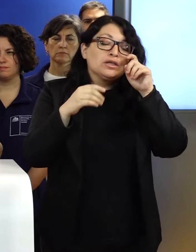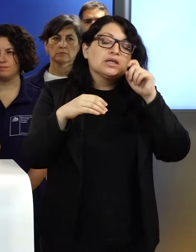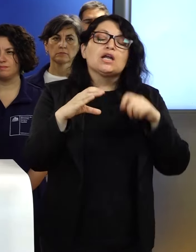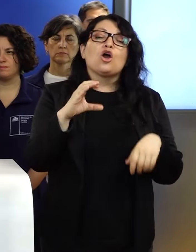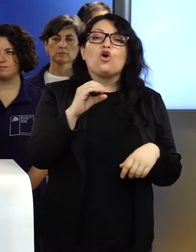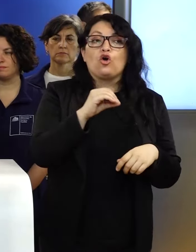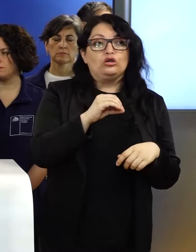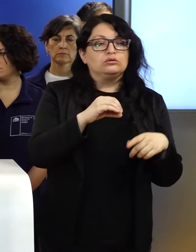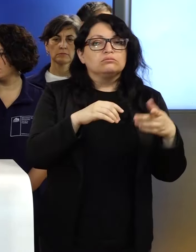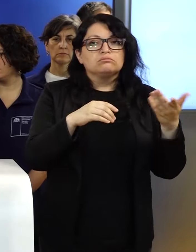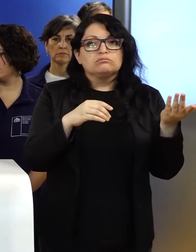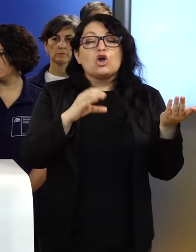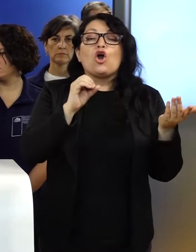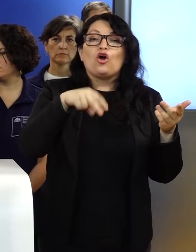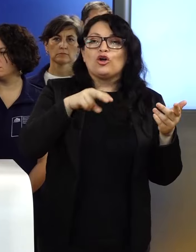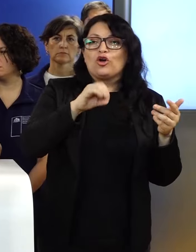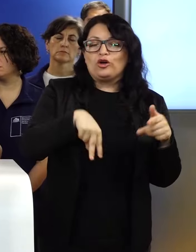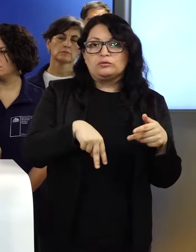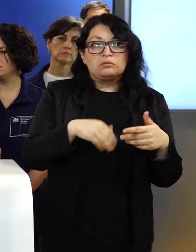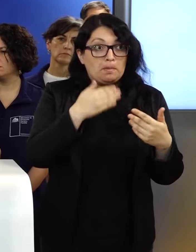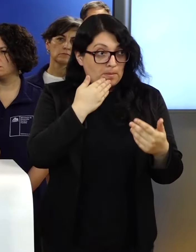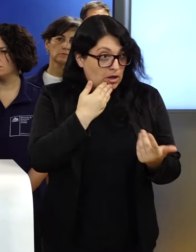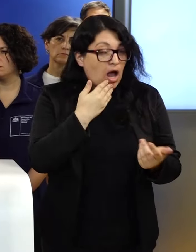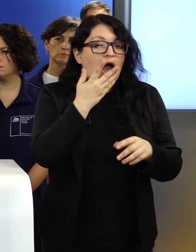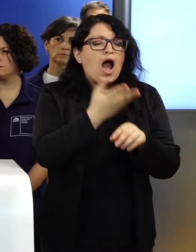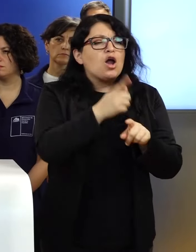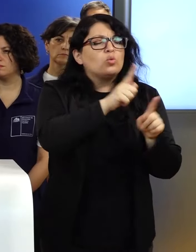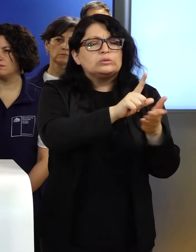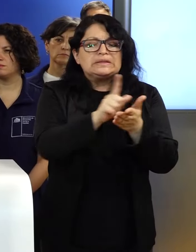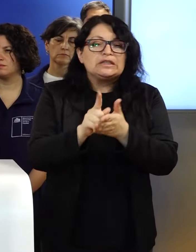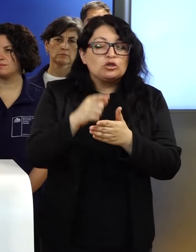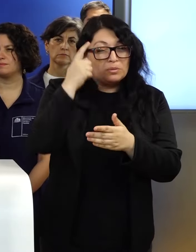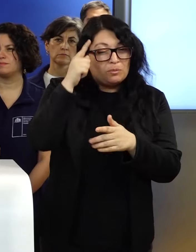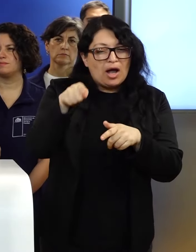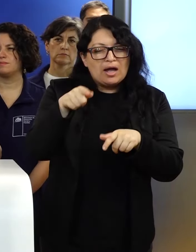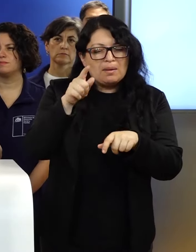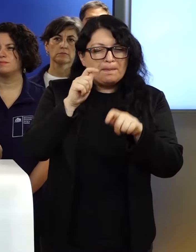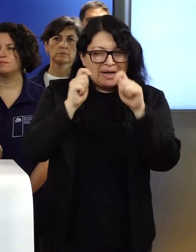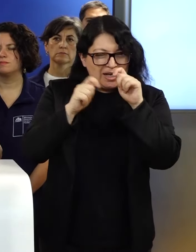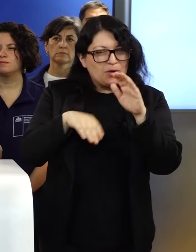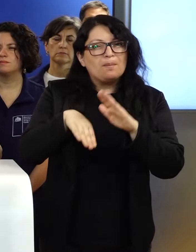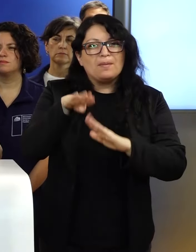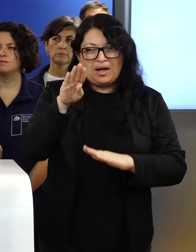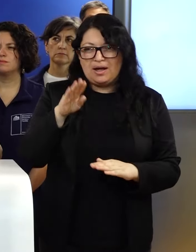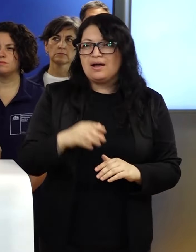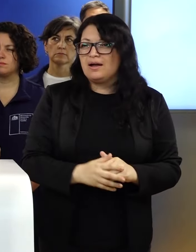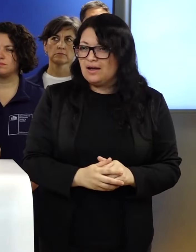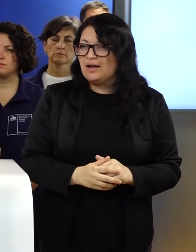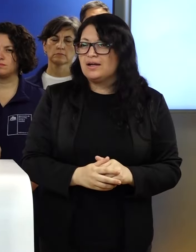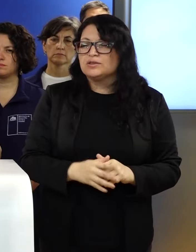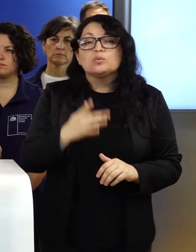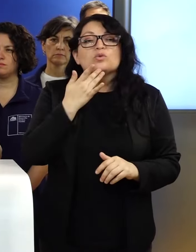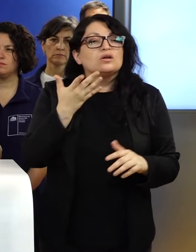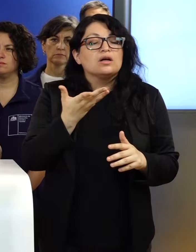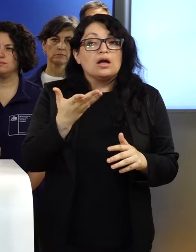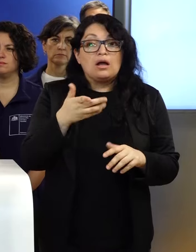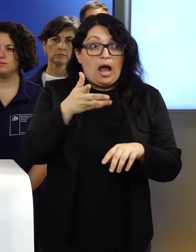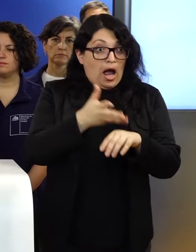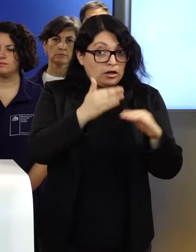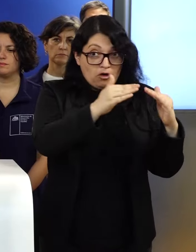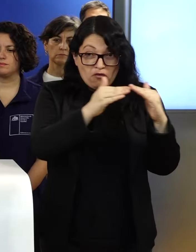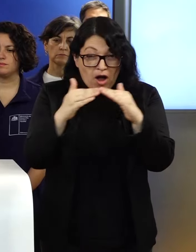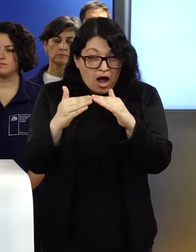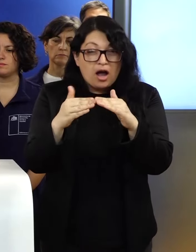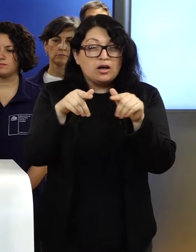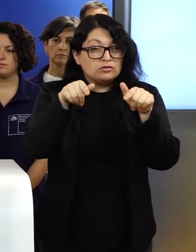Tenemos algunas zonas identificadas como las de mayor riesgo, donde hay, digamos, barrios con mucha